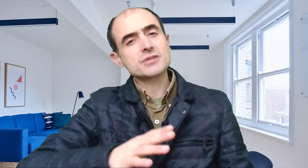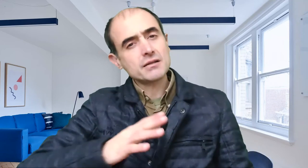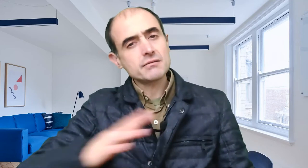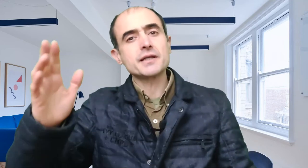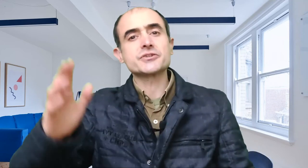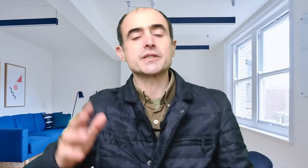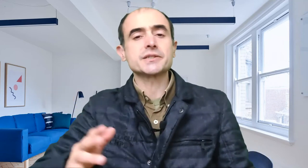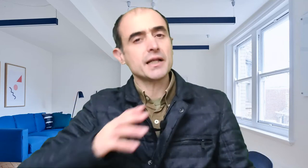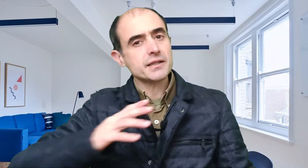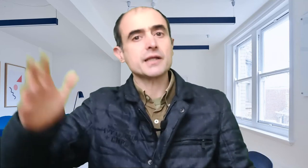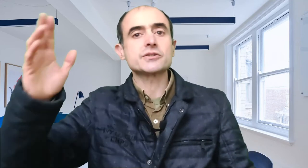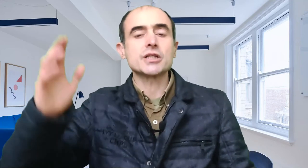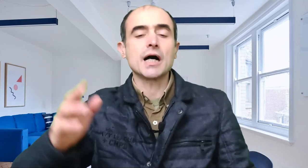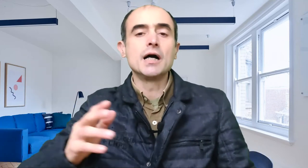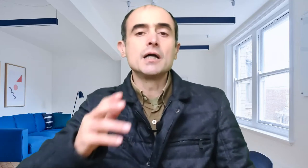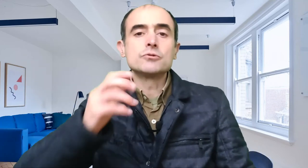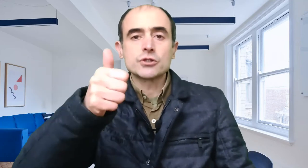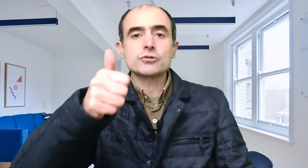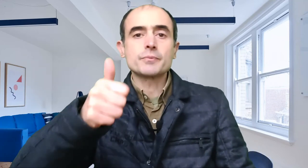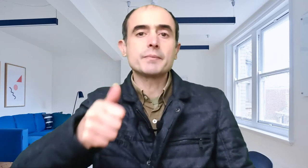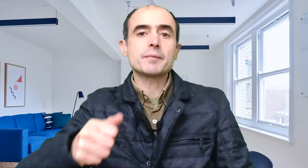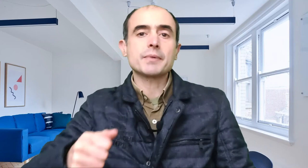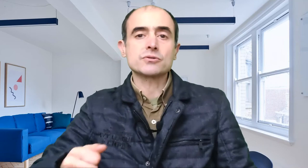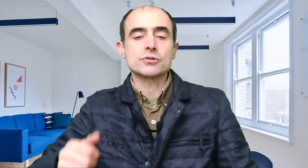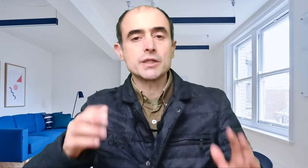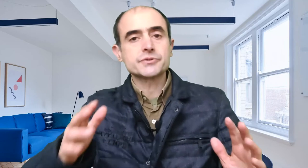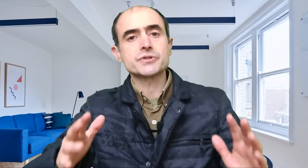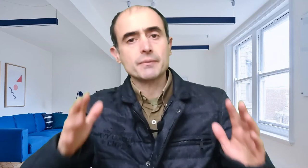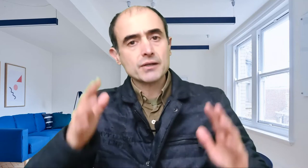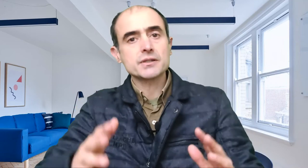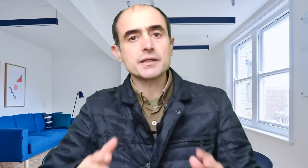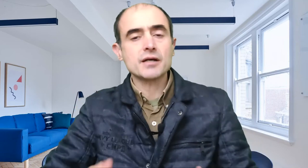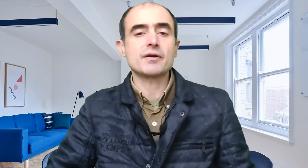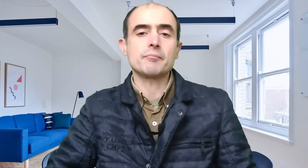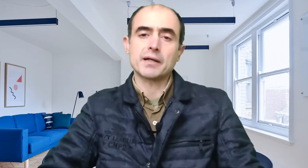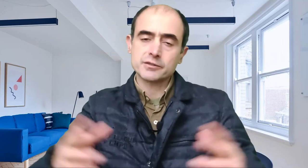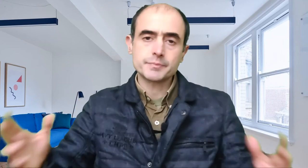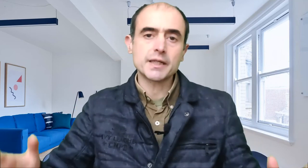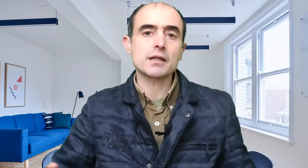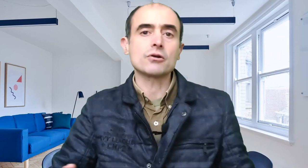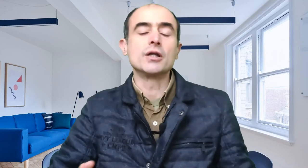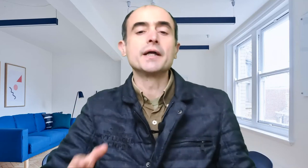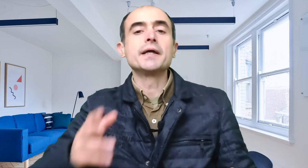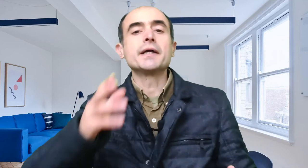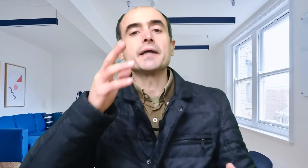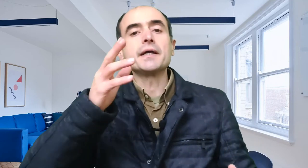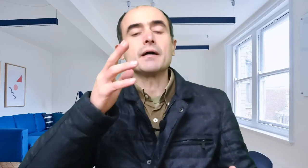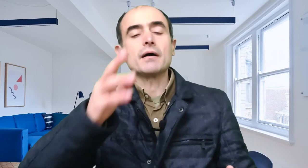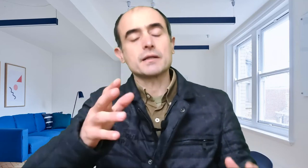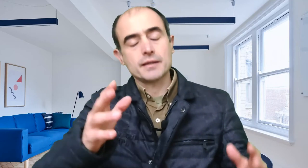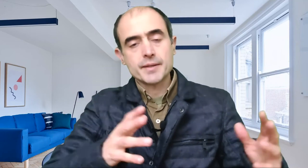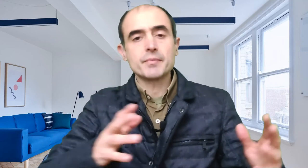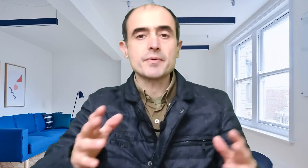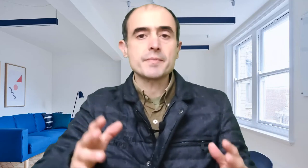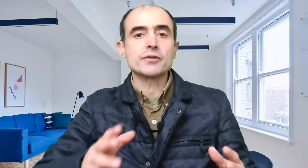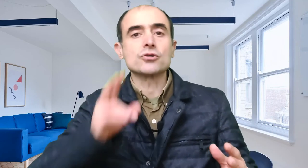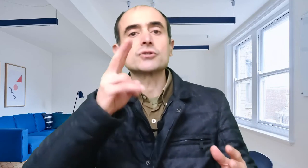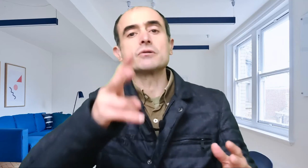anti estrés anti ansiedad nuestro primer paso es trabajo de diafragma respiración y también movimiento segundo